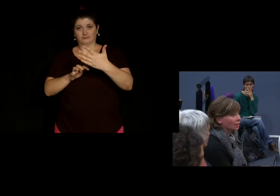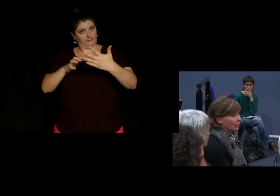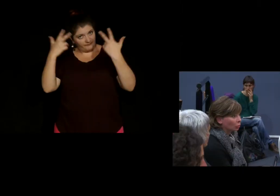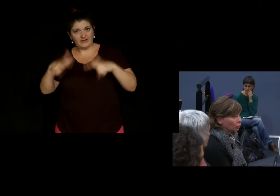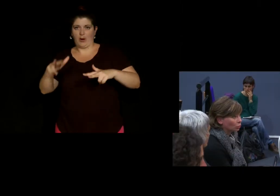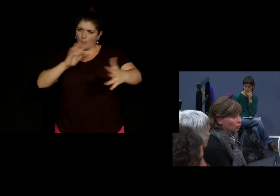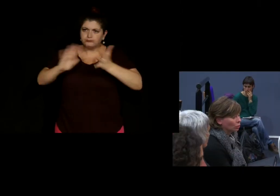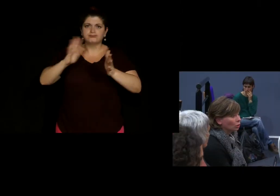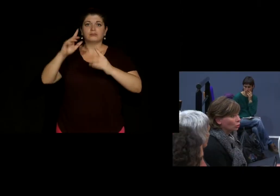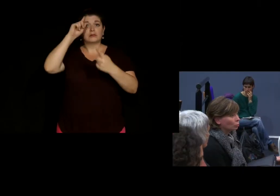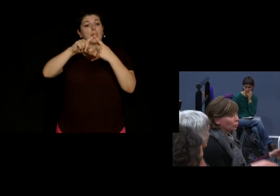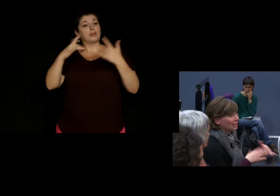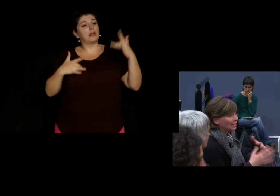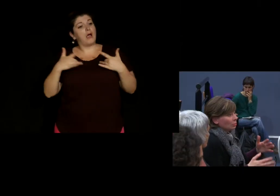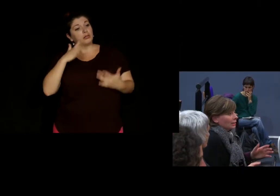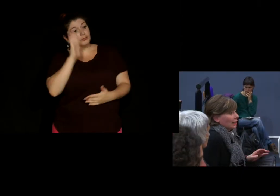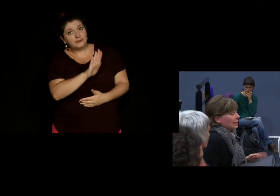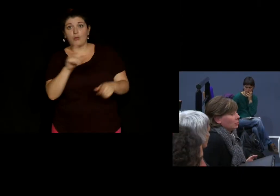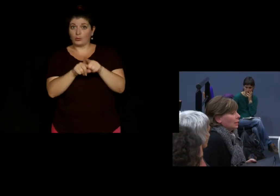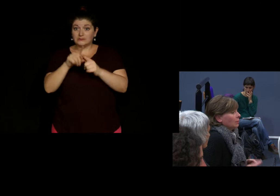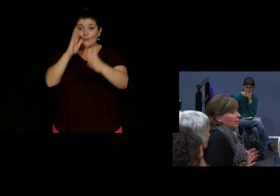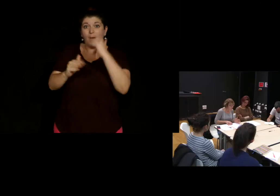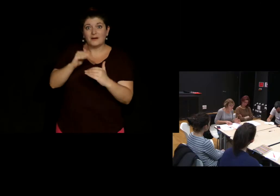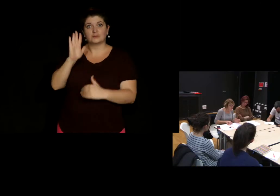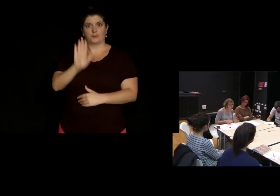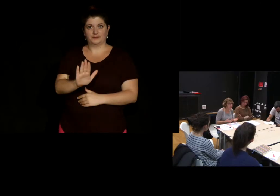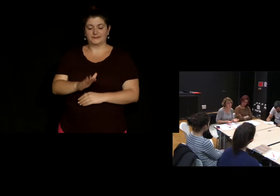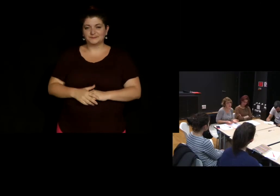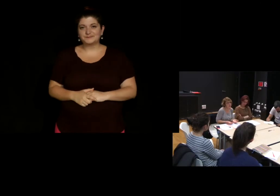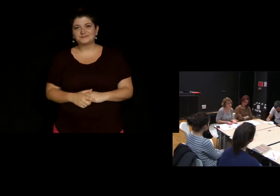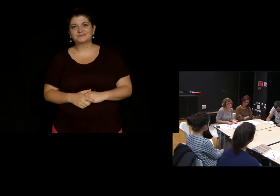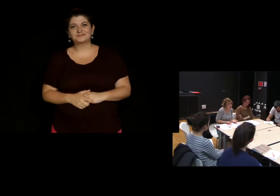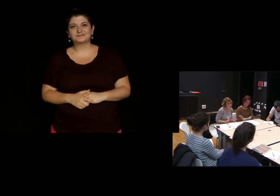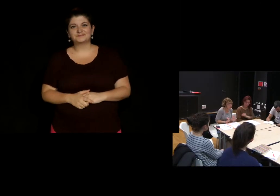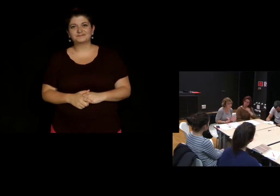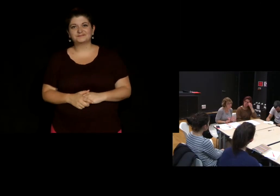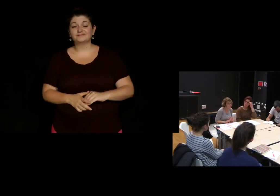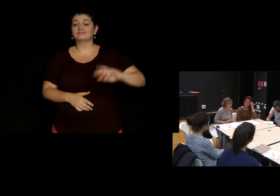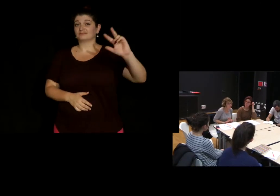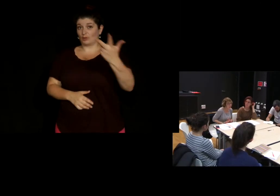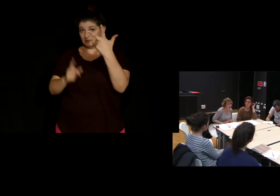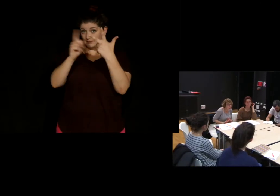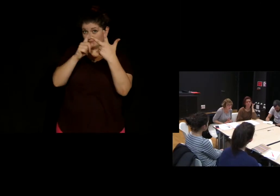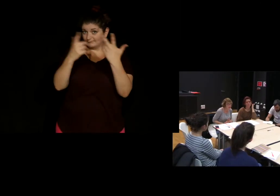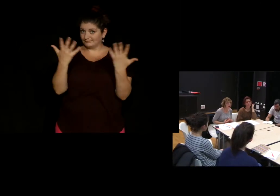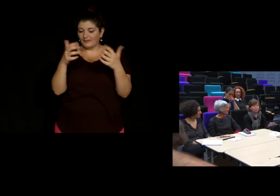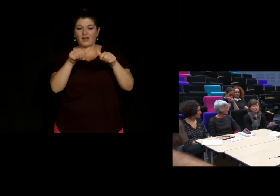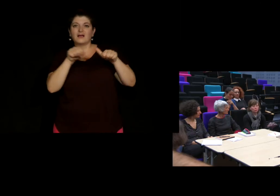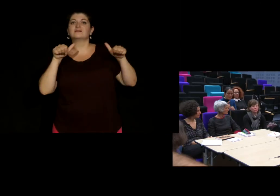pour faciliter l'accès à l'information pratique mais aussi du contenu de description des spectacles l'usage des réseaux sociaux